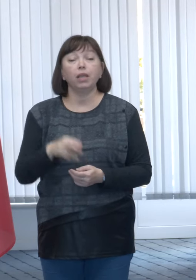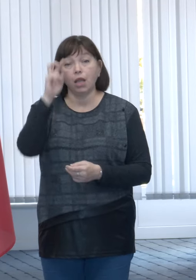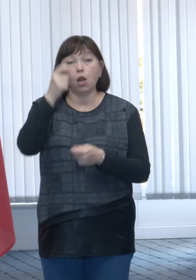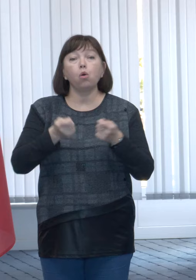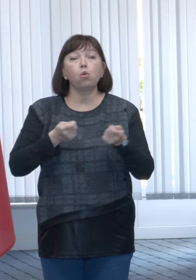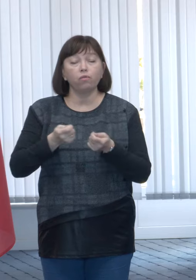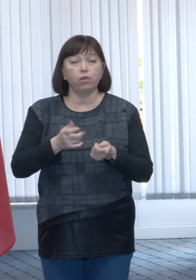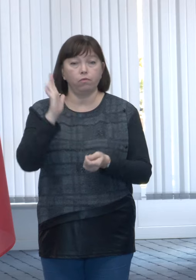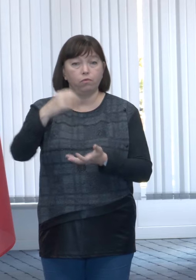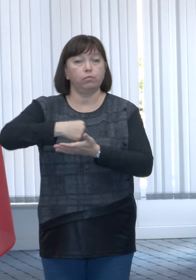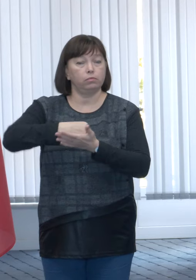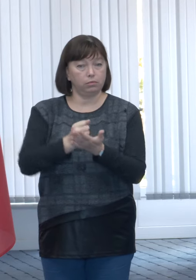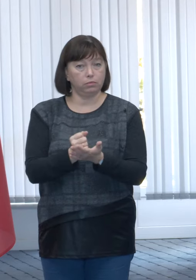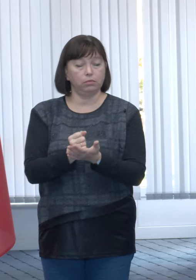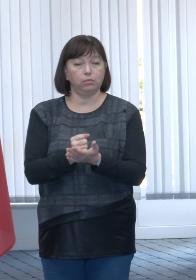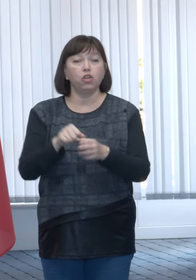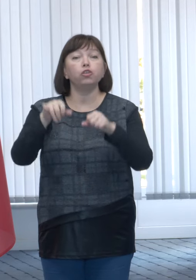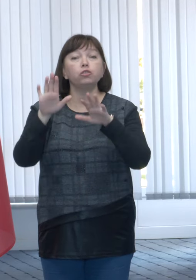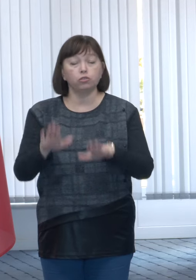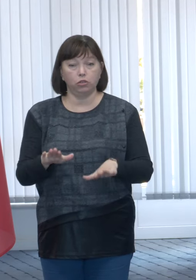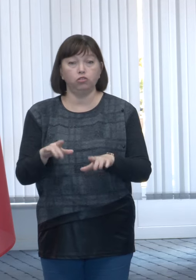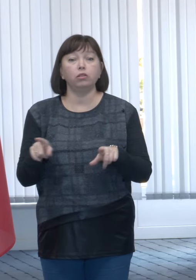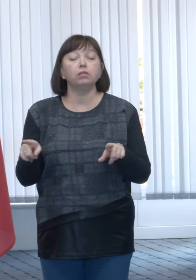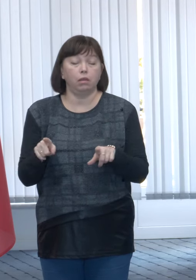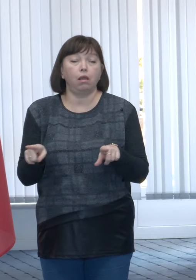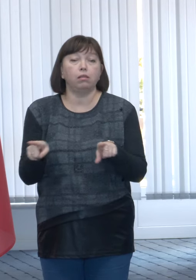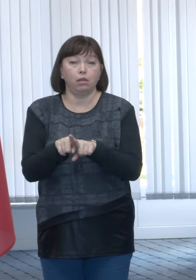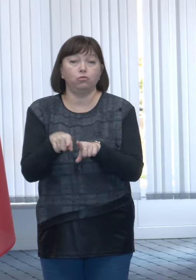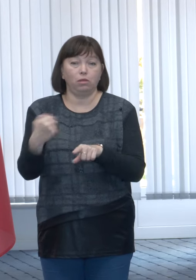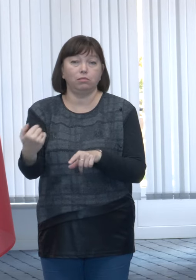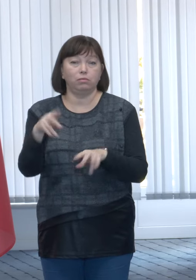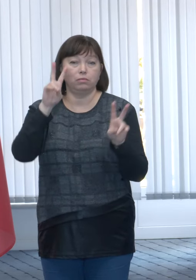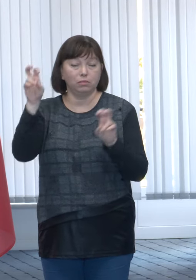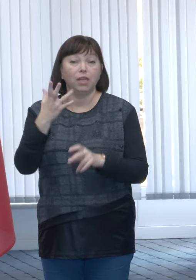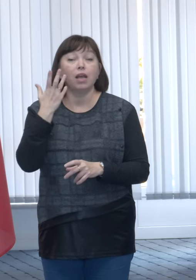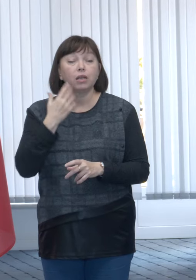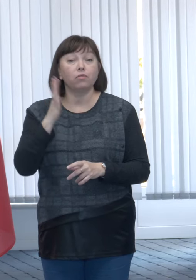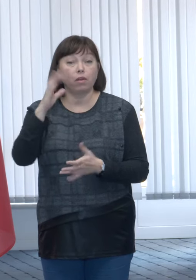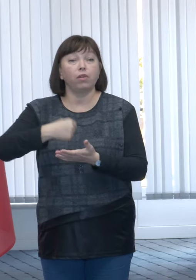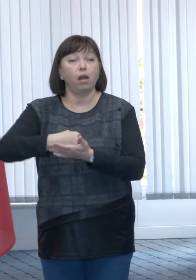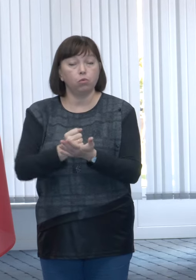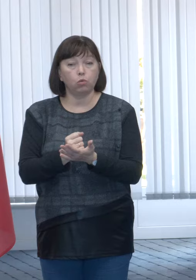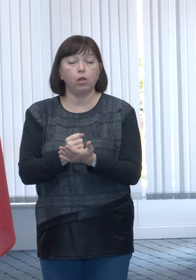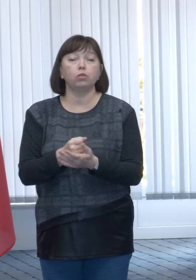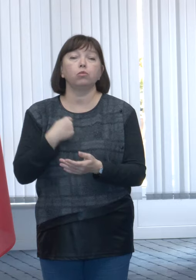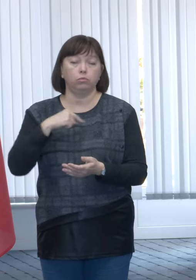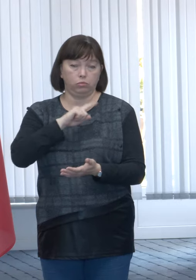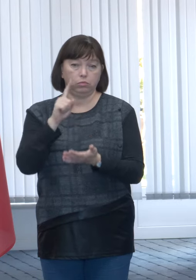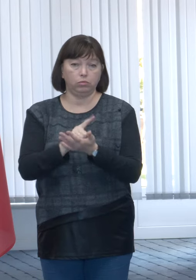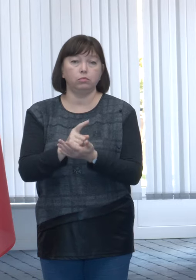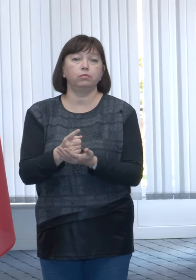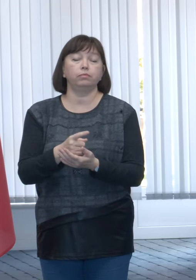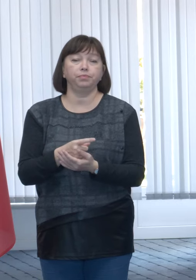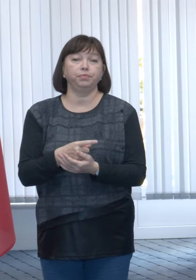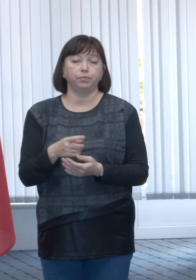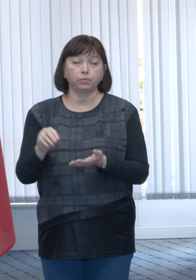guvern urmează să aprobăm o decizie în acest sens. Când aceasta va fi aprobată, noi vom veni în fața